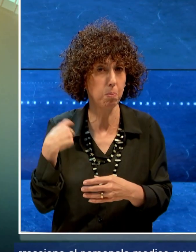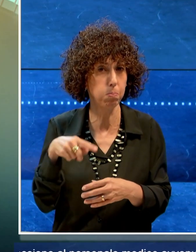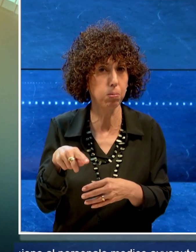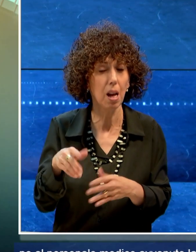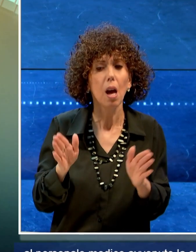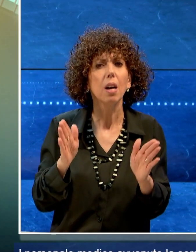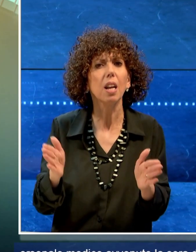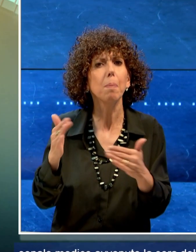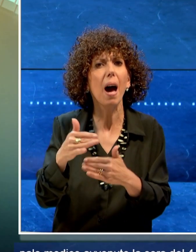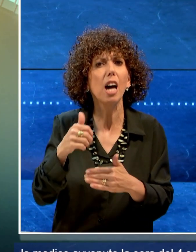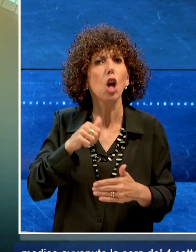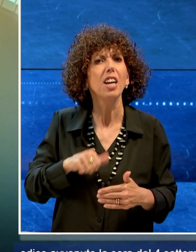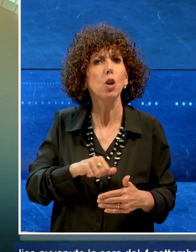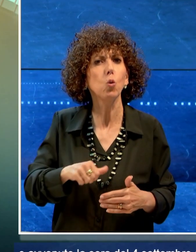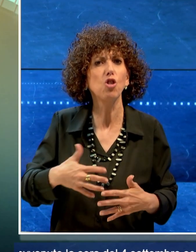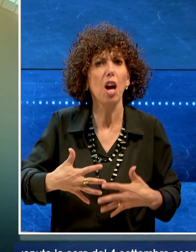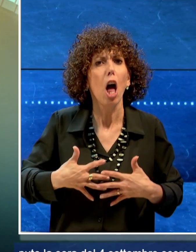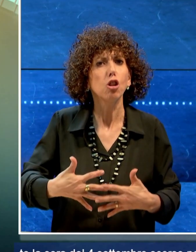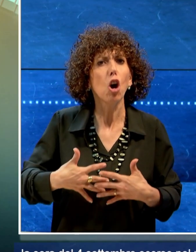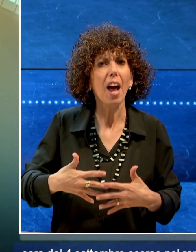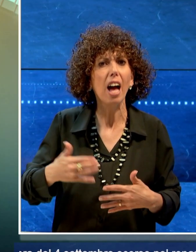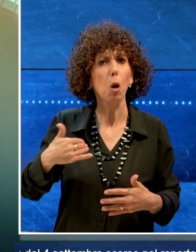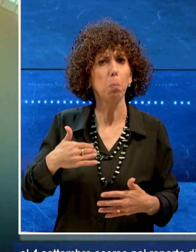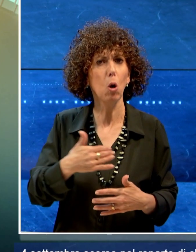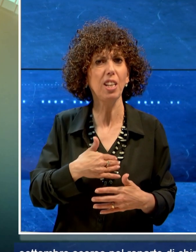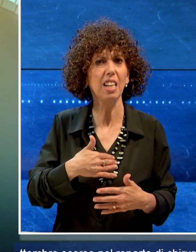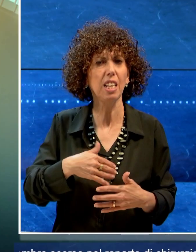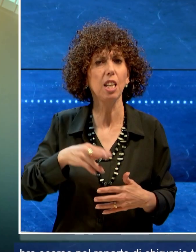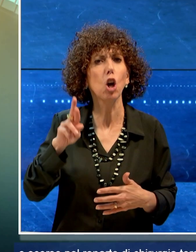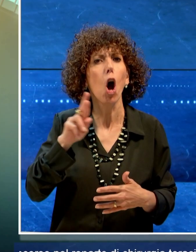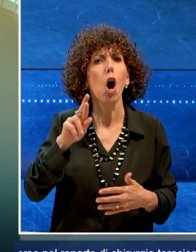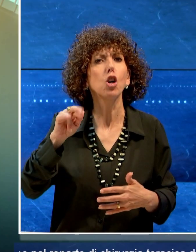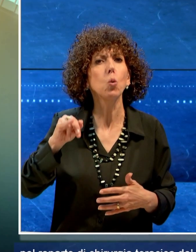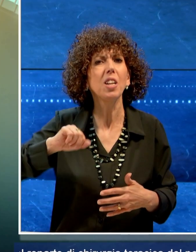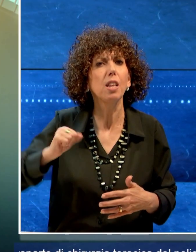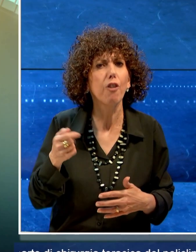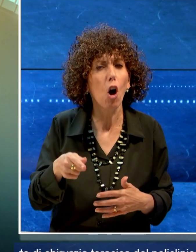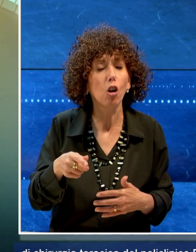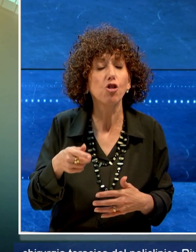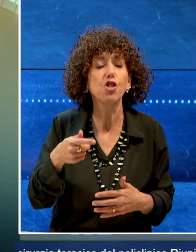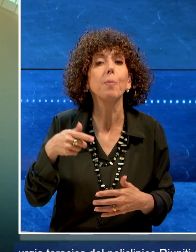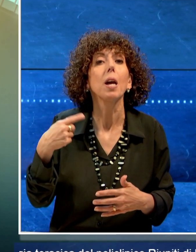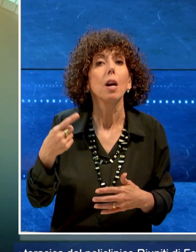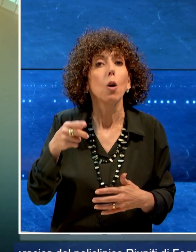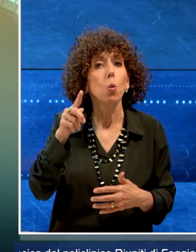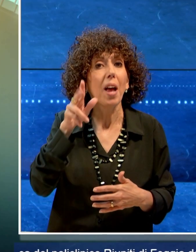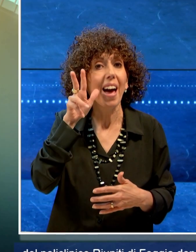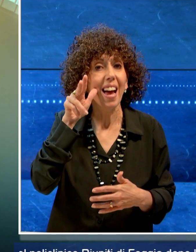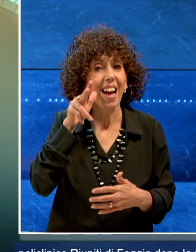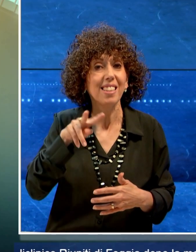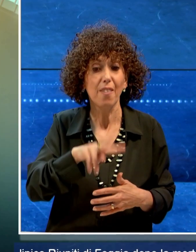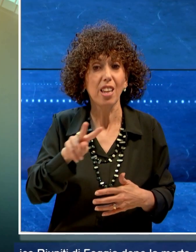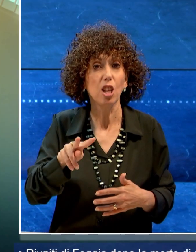nel reparto di chirurgia toracica del Policlinico Riuniti di Foggia dopo la morte della 22enne